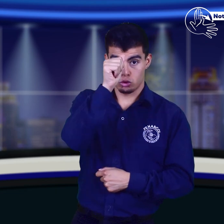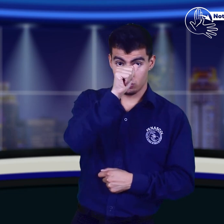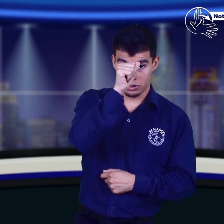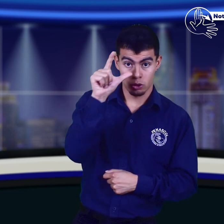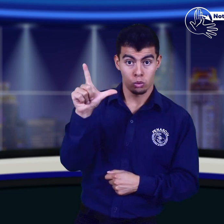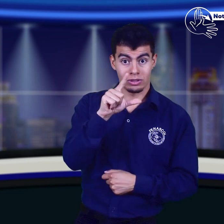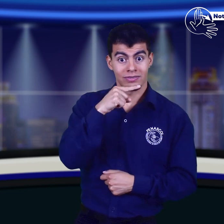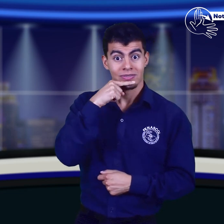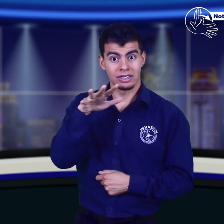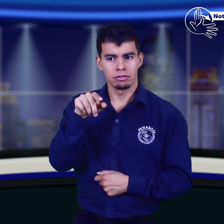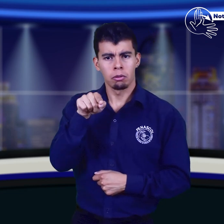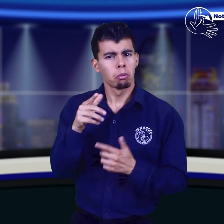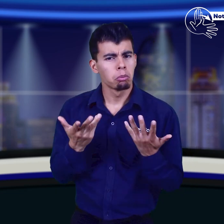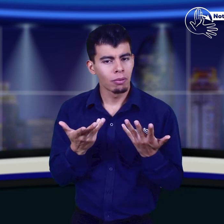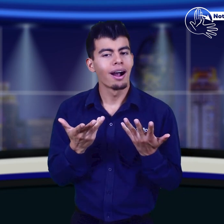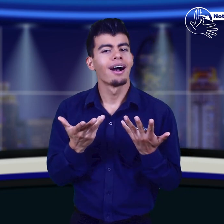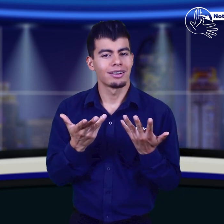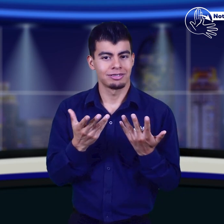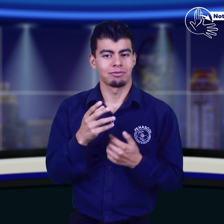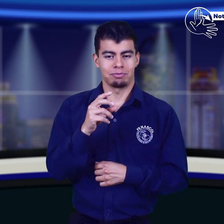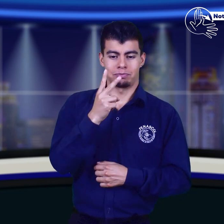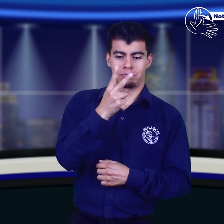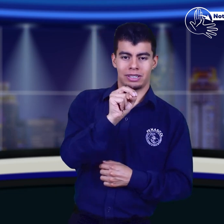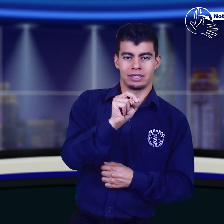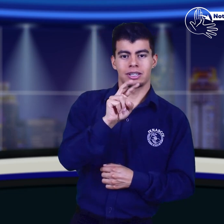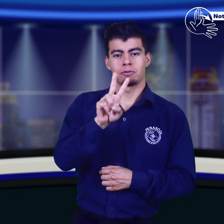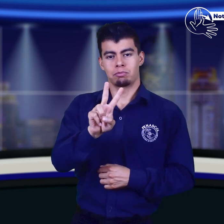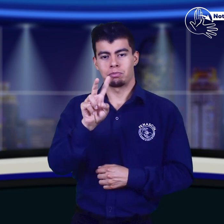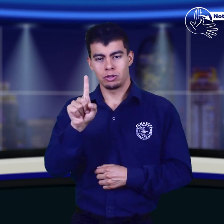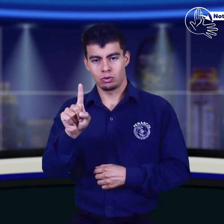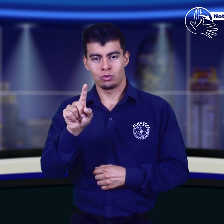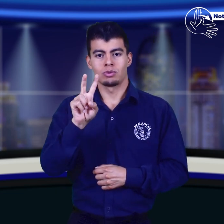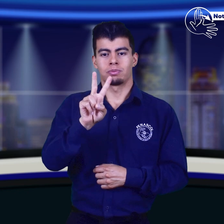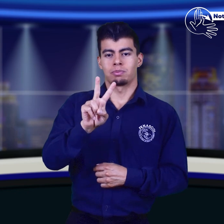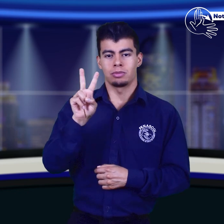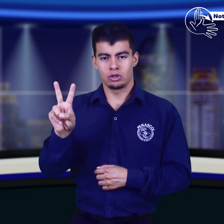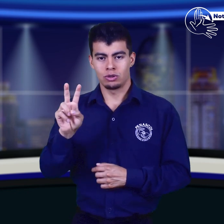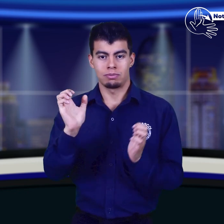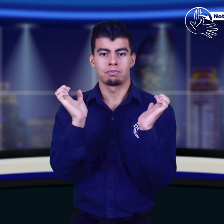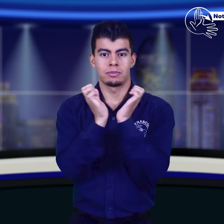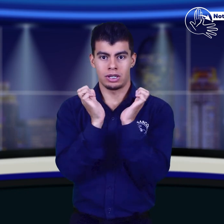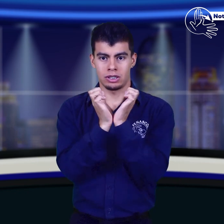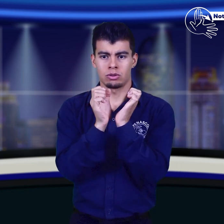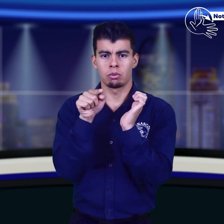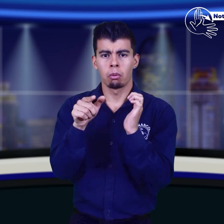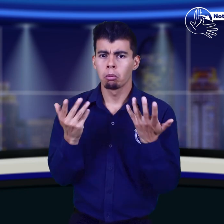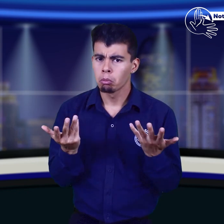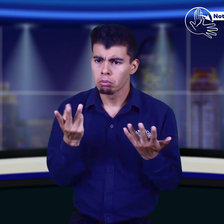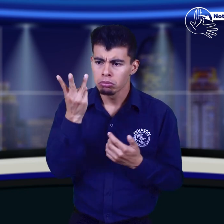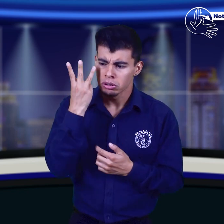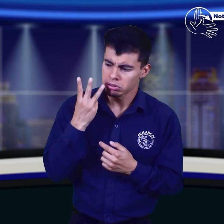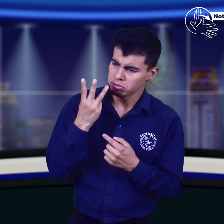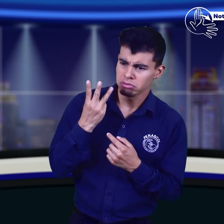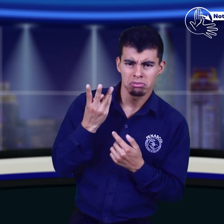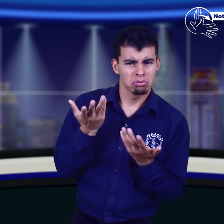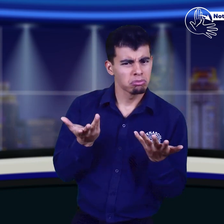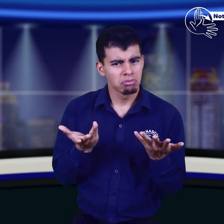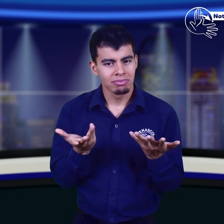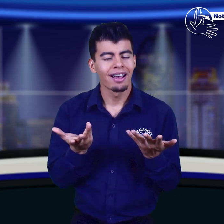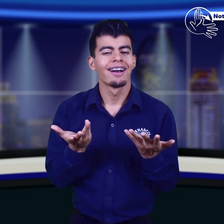domingo y lunes festivo, 20, 21 y 22 de mayo, estuvieron durante estos tres